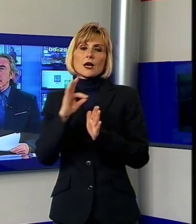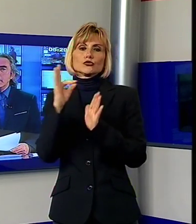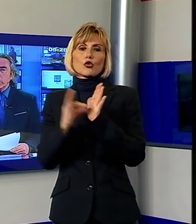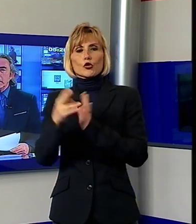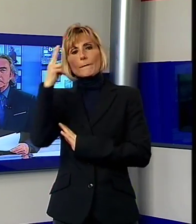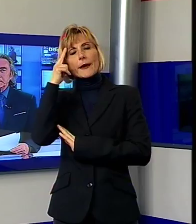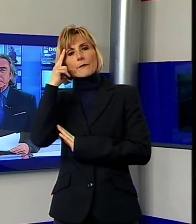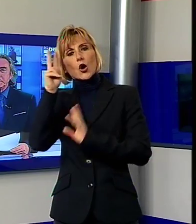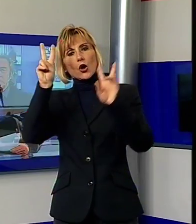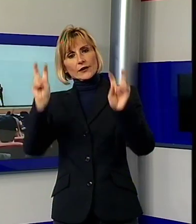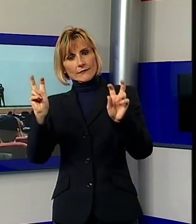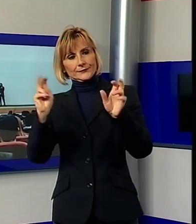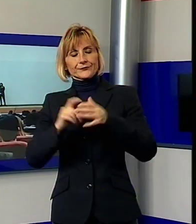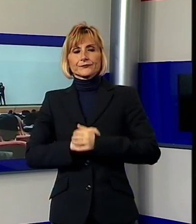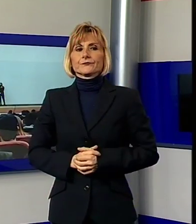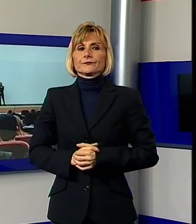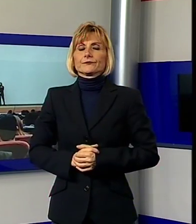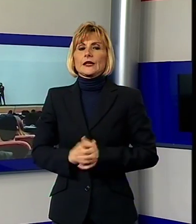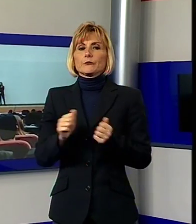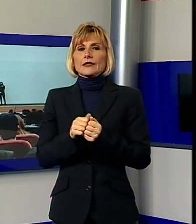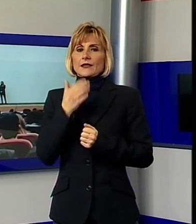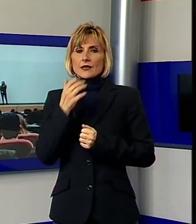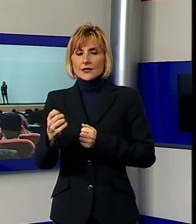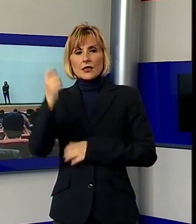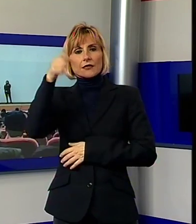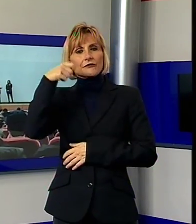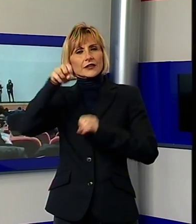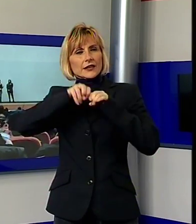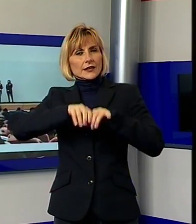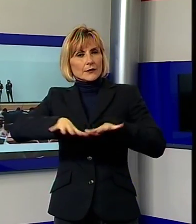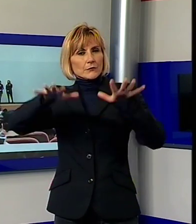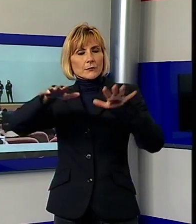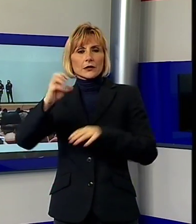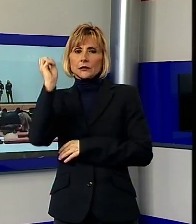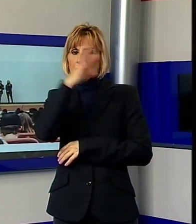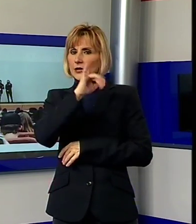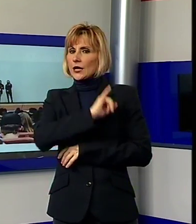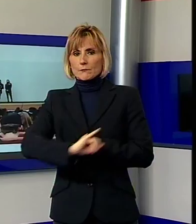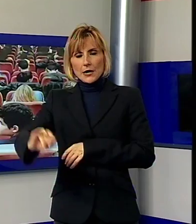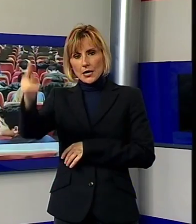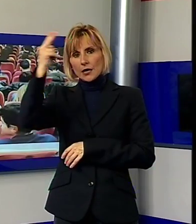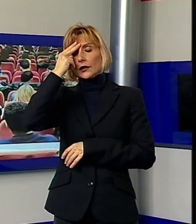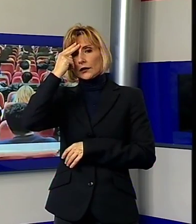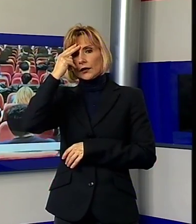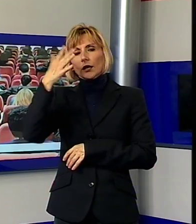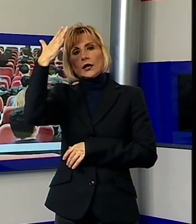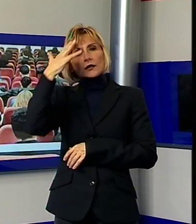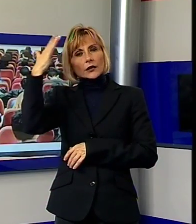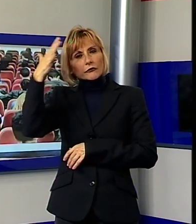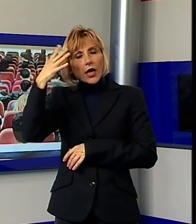memoria. Un film per non dimenticare, una proiezione collettiva per riflettere sull'orrore dell'olocausto con